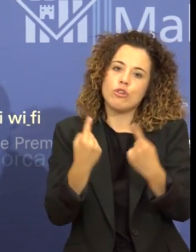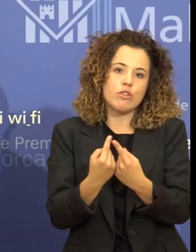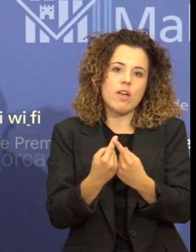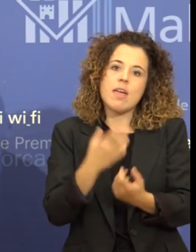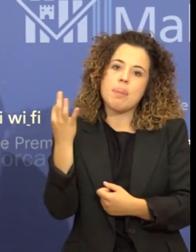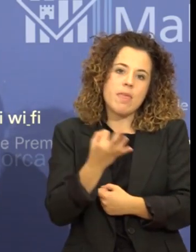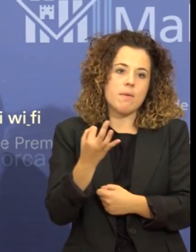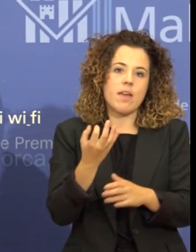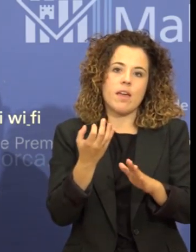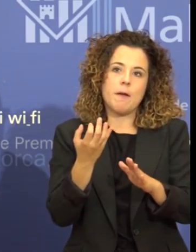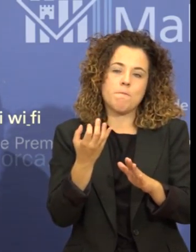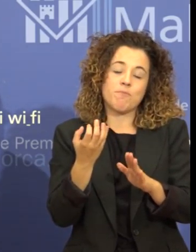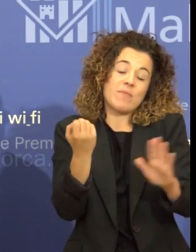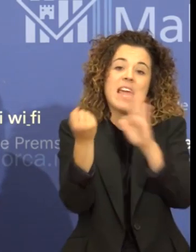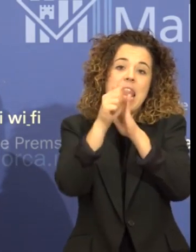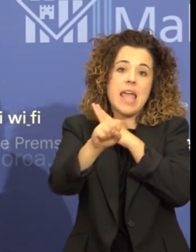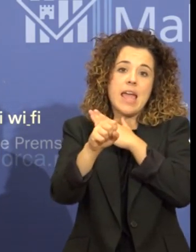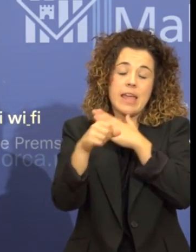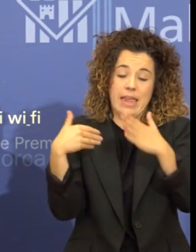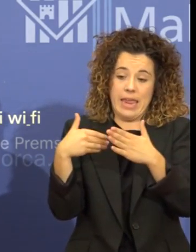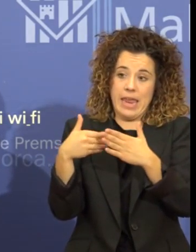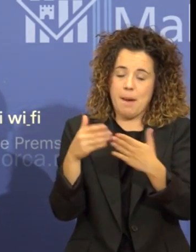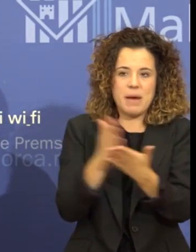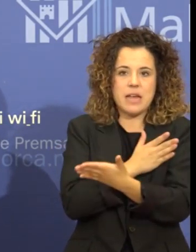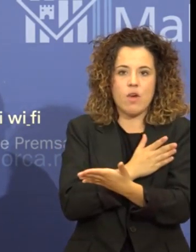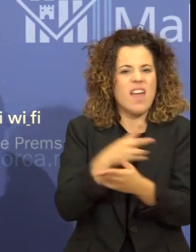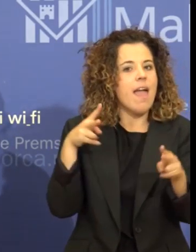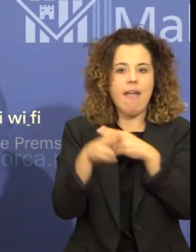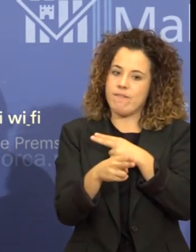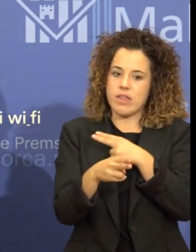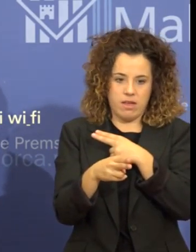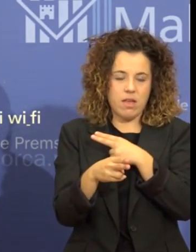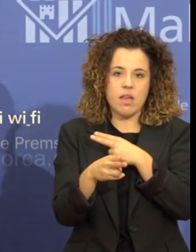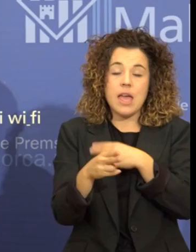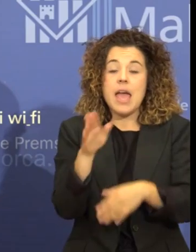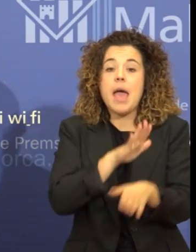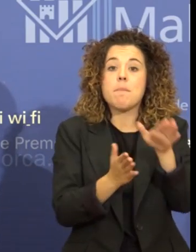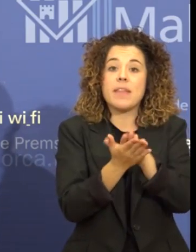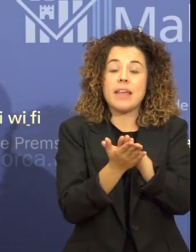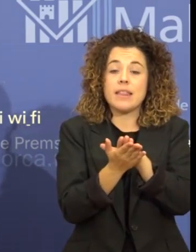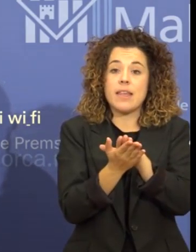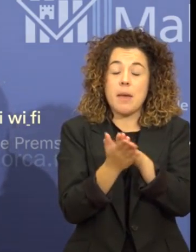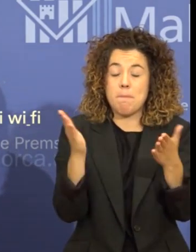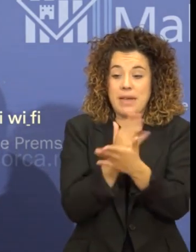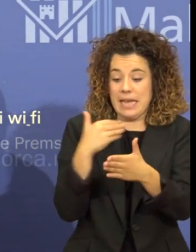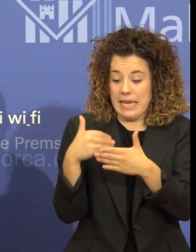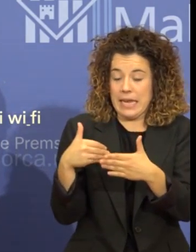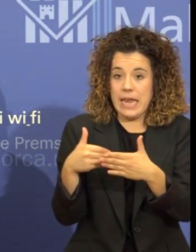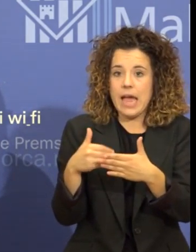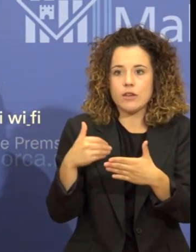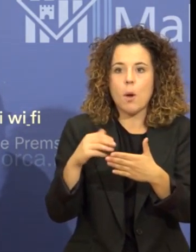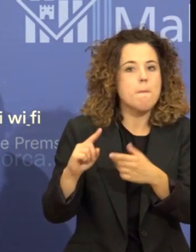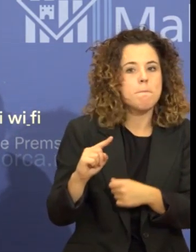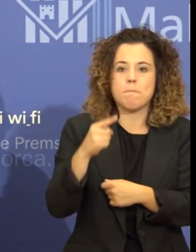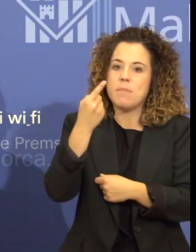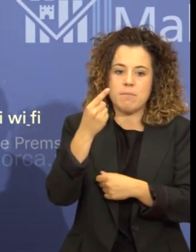que les inflaccions prescriguin. Per tant, aquells expedients que estiguin més a prop de prescriure més propers a prescriure són els primers